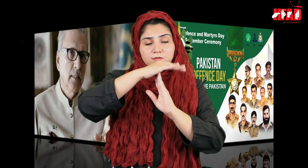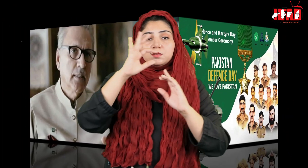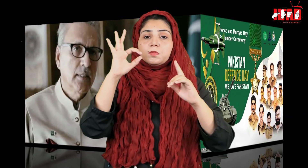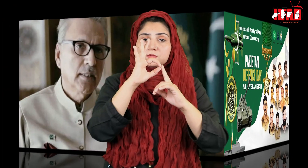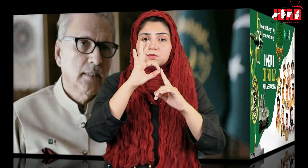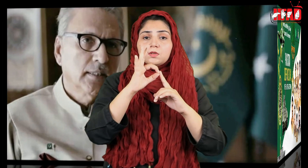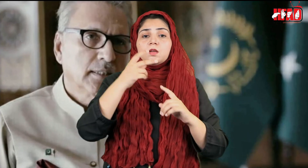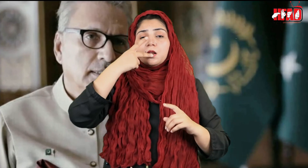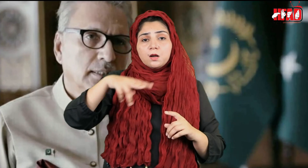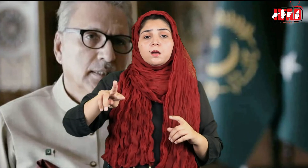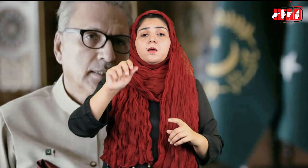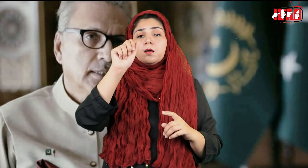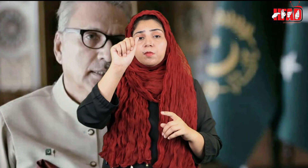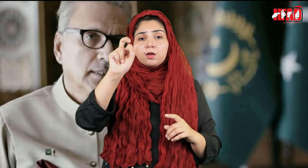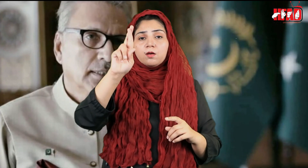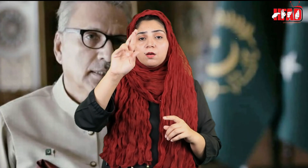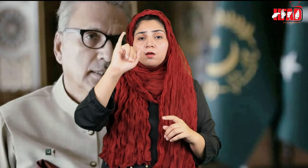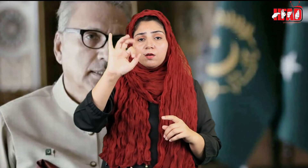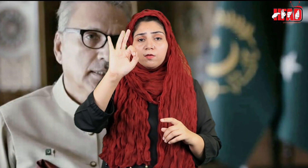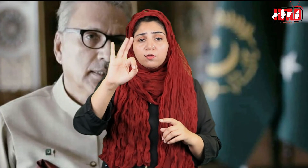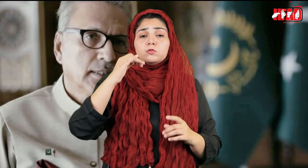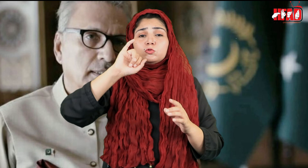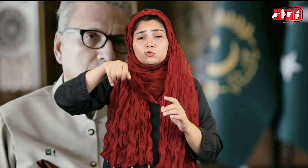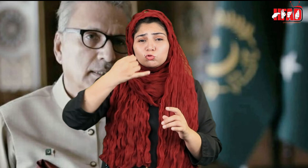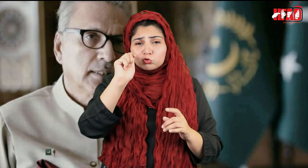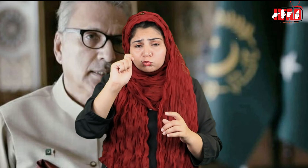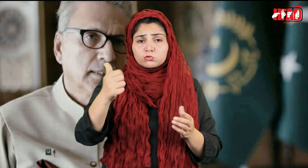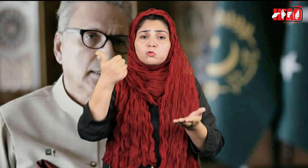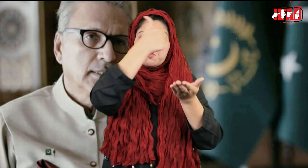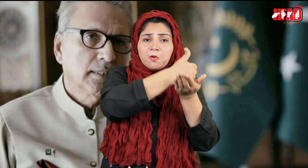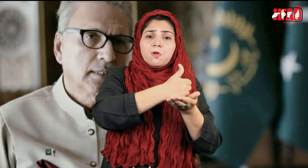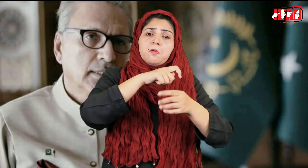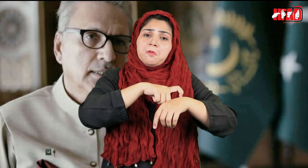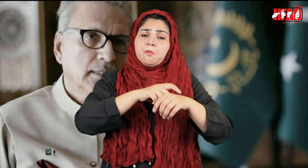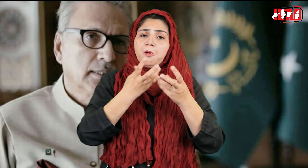صدر پاکستان آریف الوی کا مدت پوری ہونے پر اہدان نہ چھوڑنے پر غور